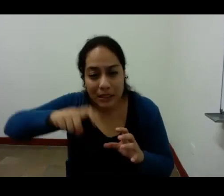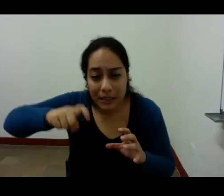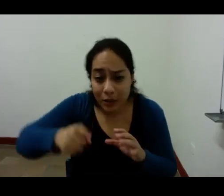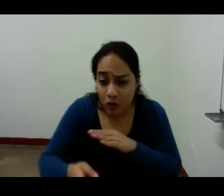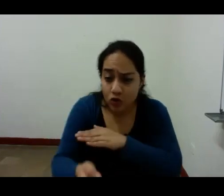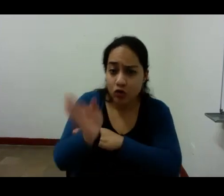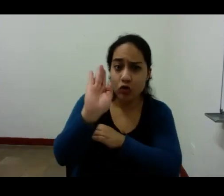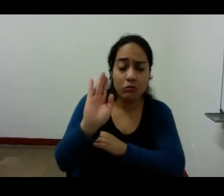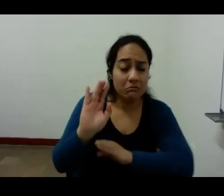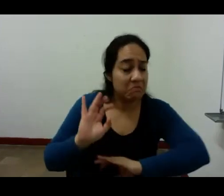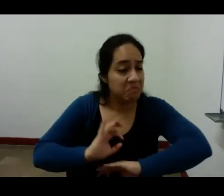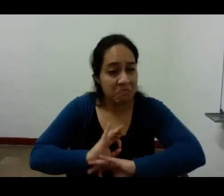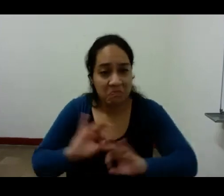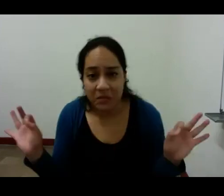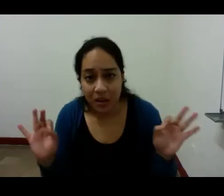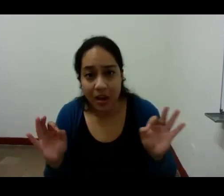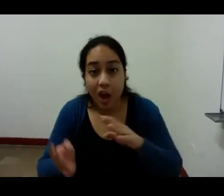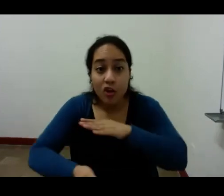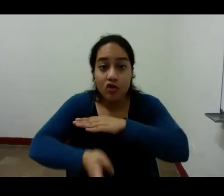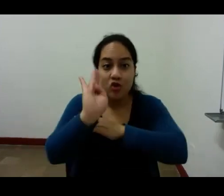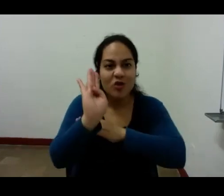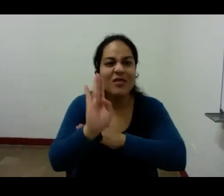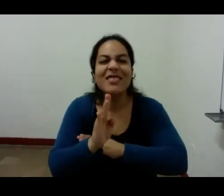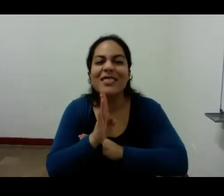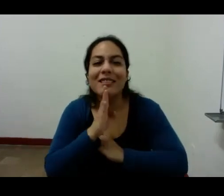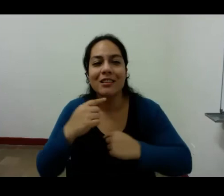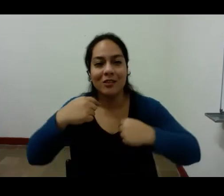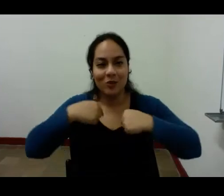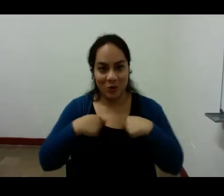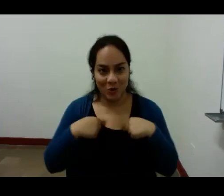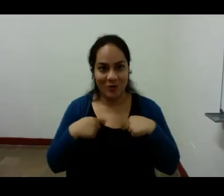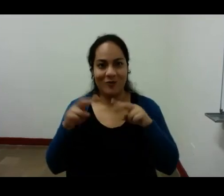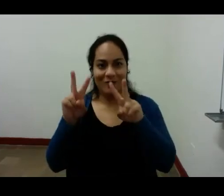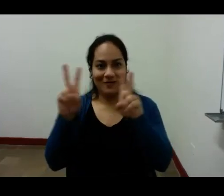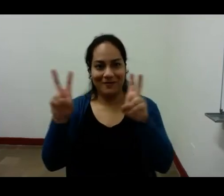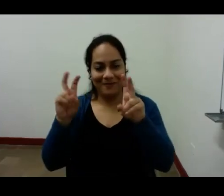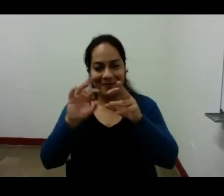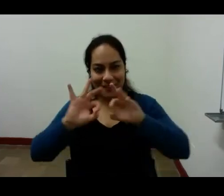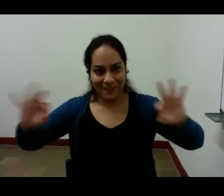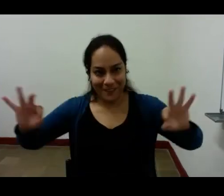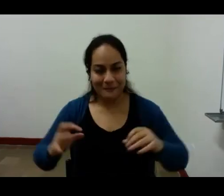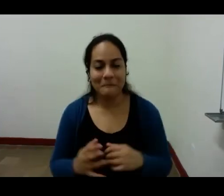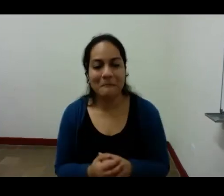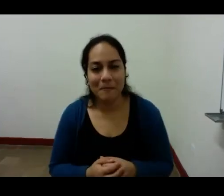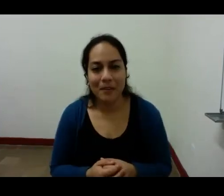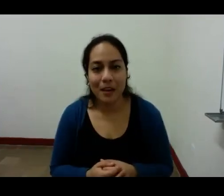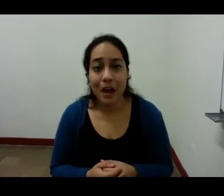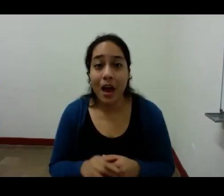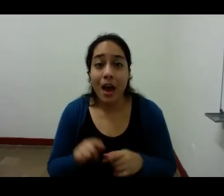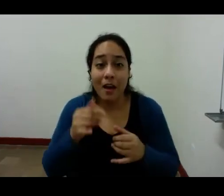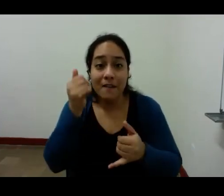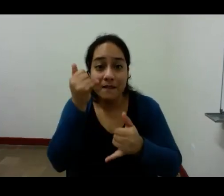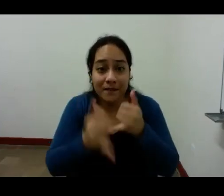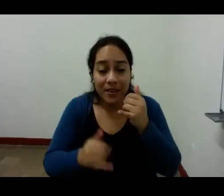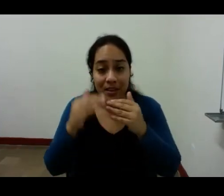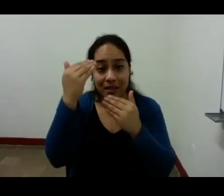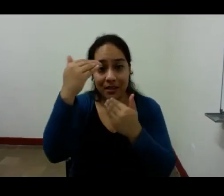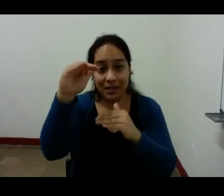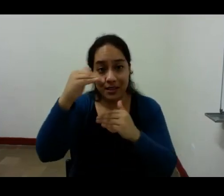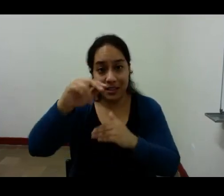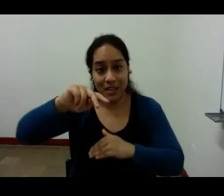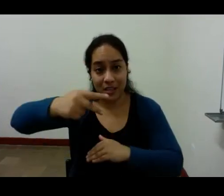dios soy yo cierro comillas aquí termina el segundo acuente